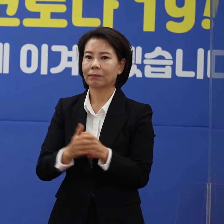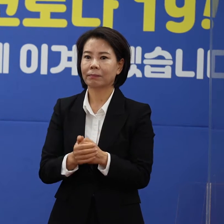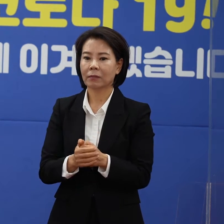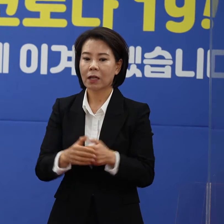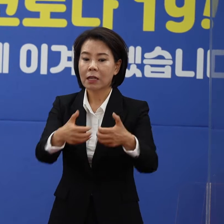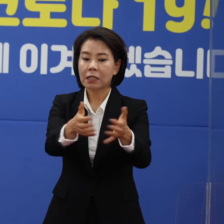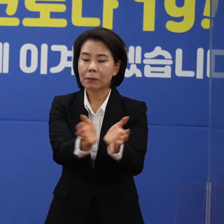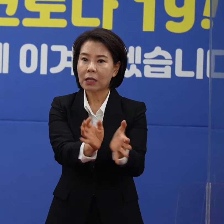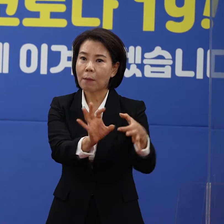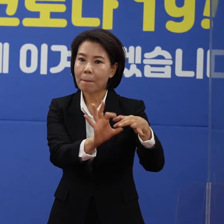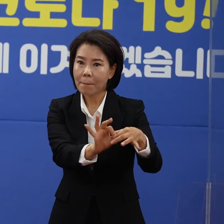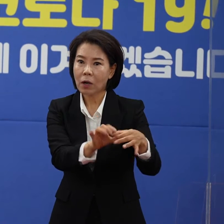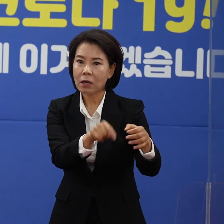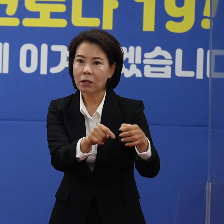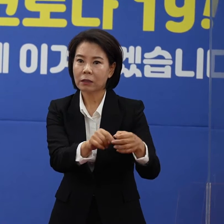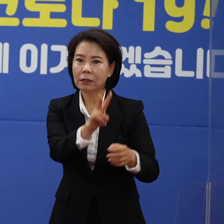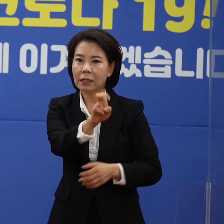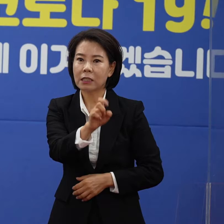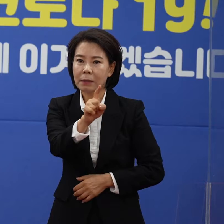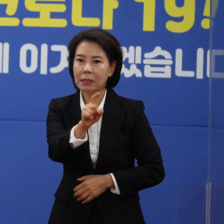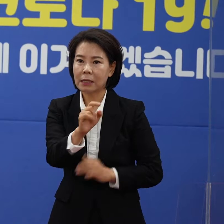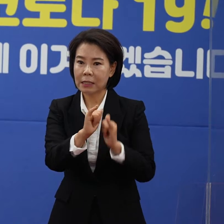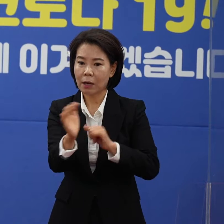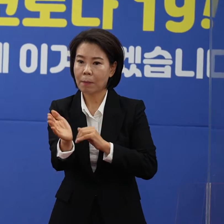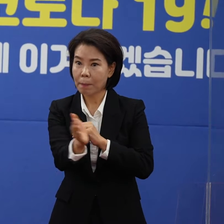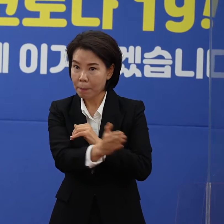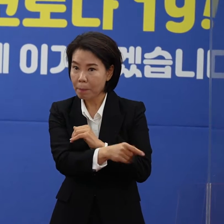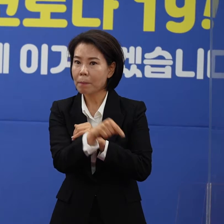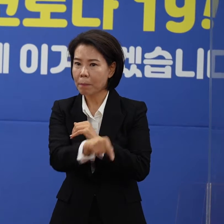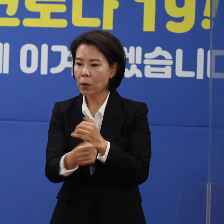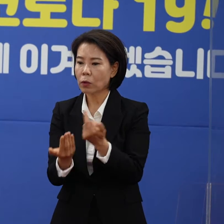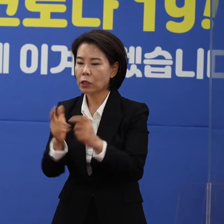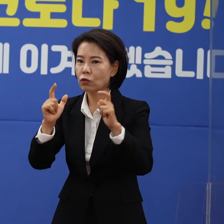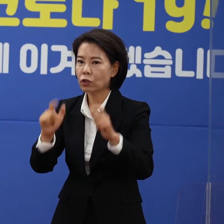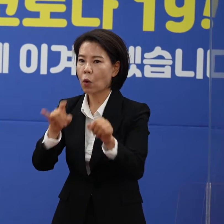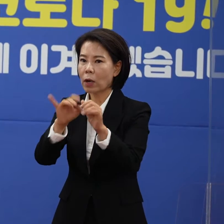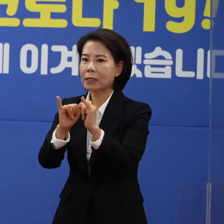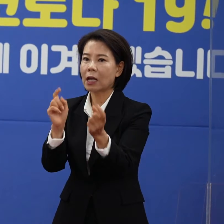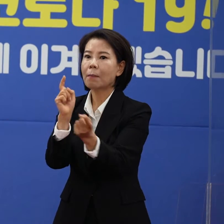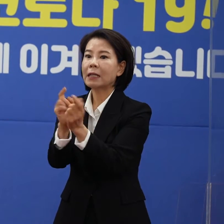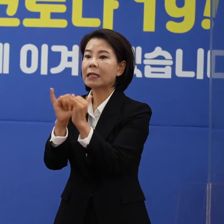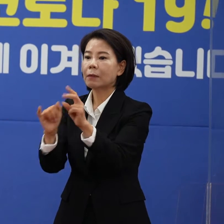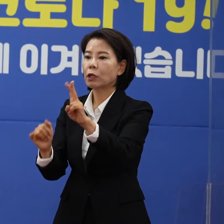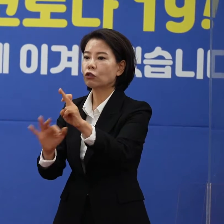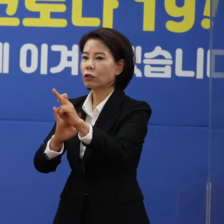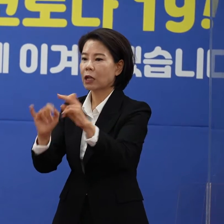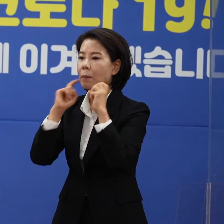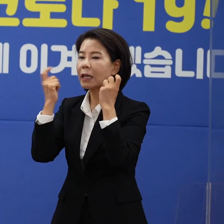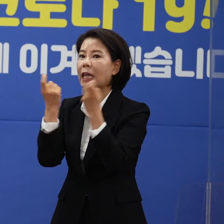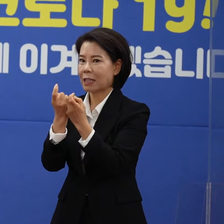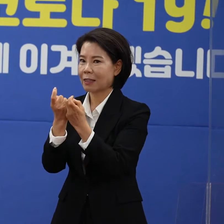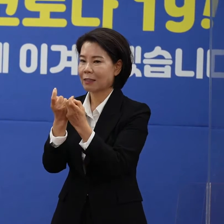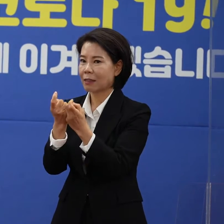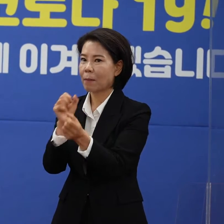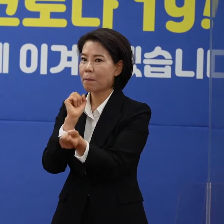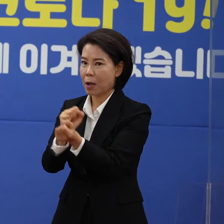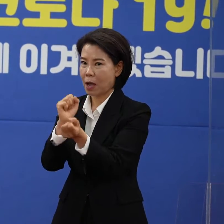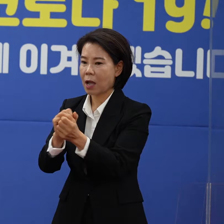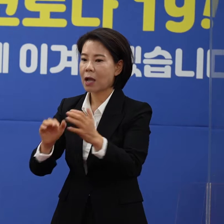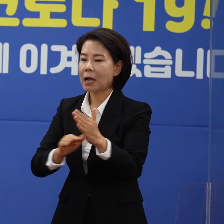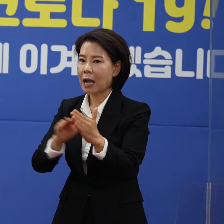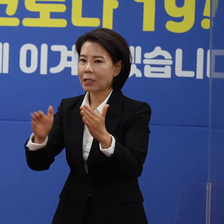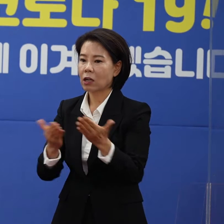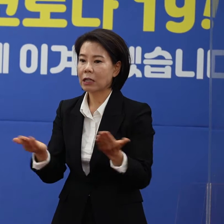집단 감염 관련 확진자 21명을 제외한 제주지역 확진자의 접촉자 12명은 개별 사례로서 가정,